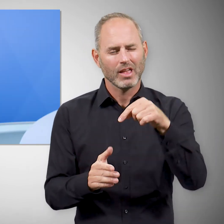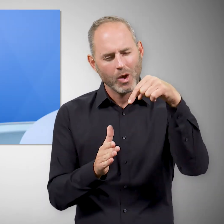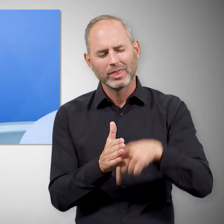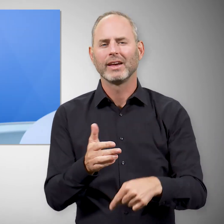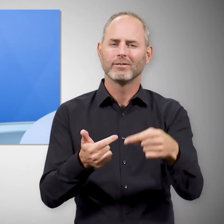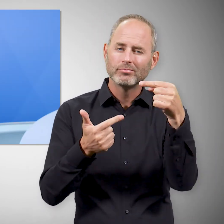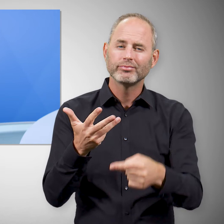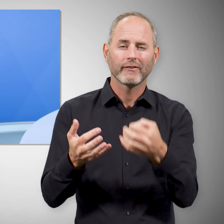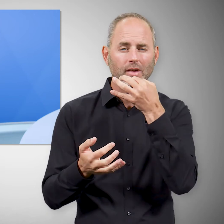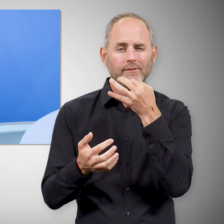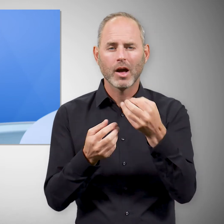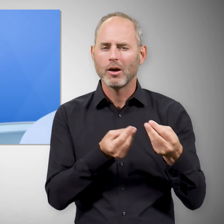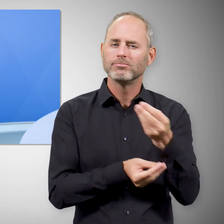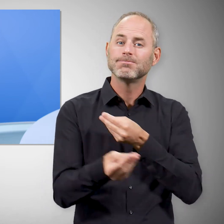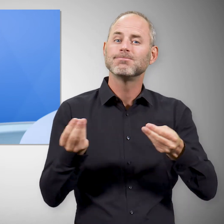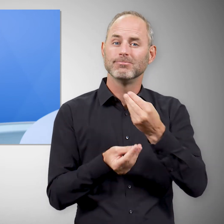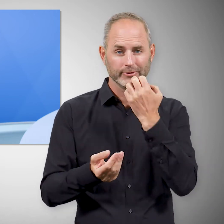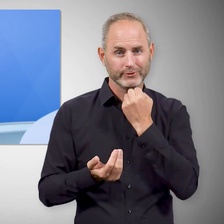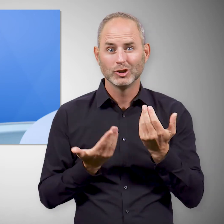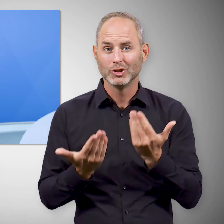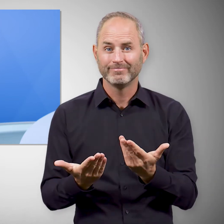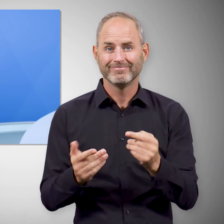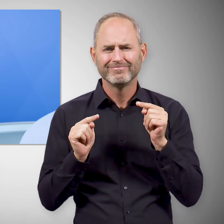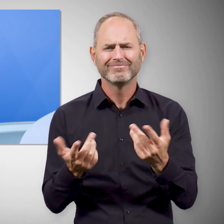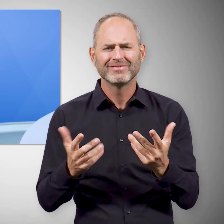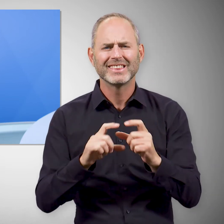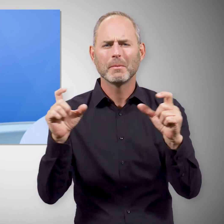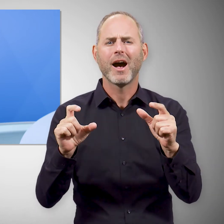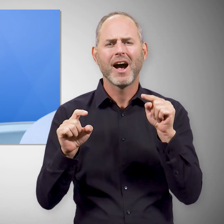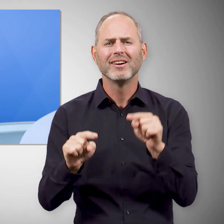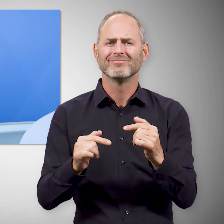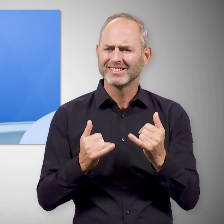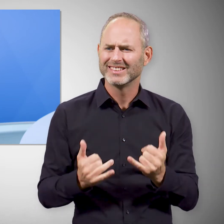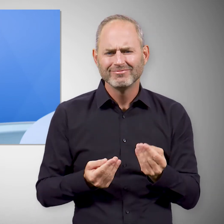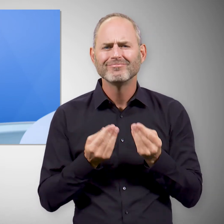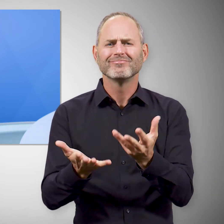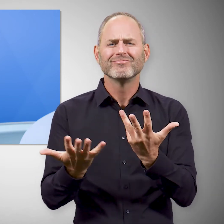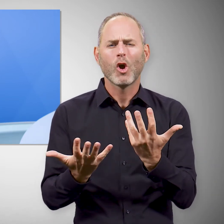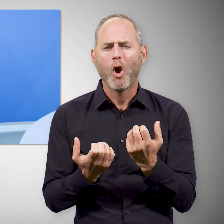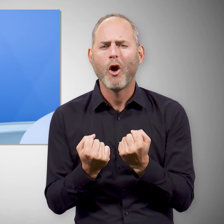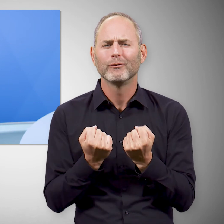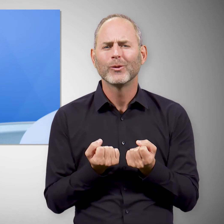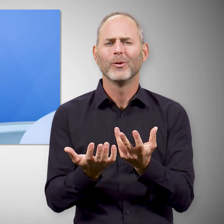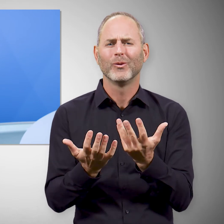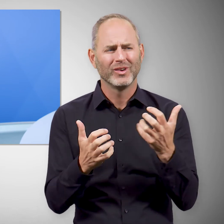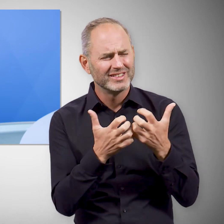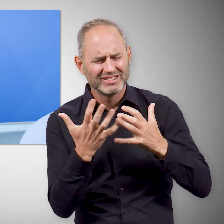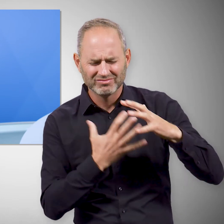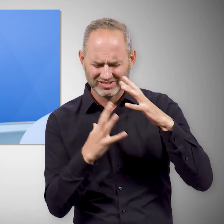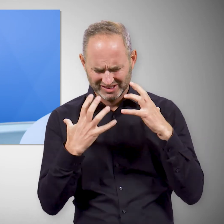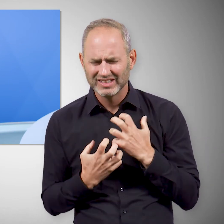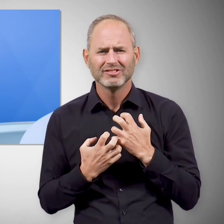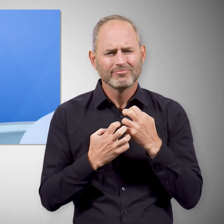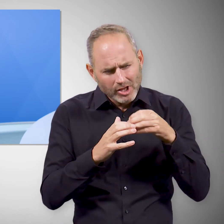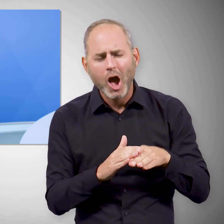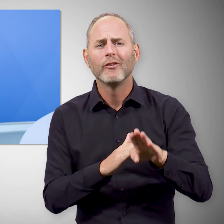diese Frage und diese Fragen besprechen wollen. Es geht darum, dass wir jetzt ein Zeichen der Hoffnung setzen, mitten in dem Grauen des